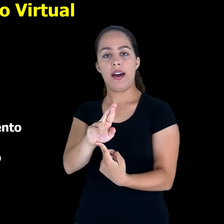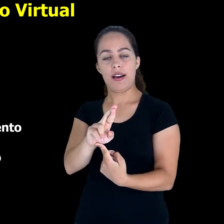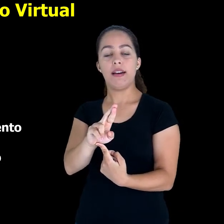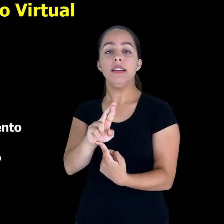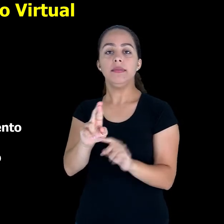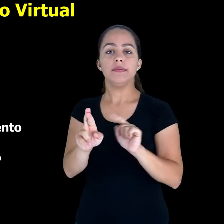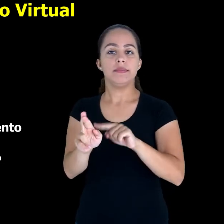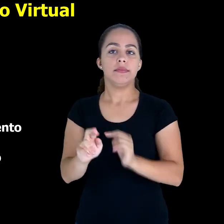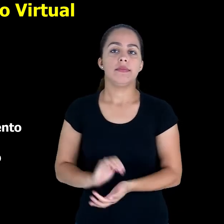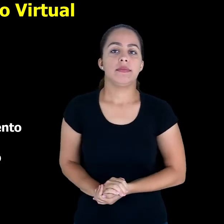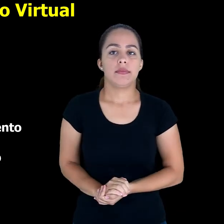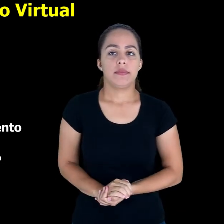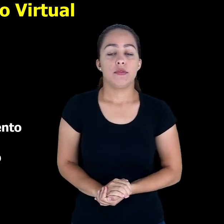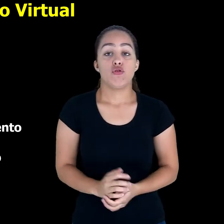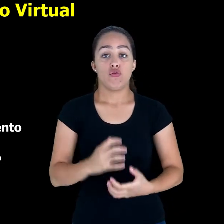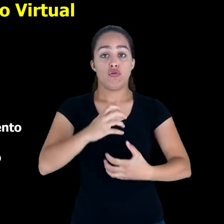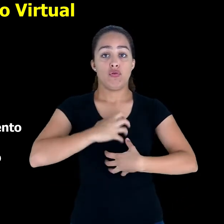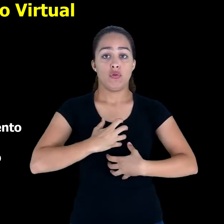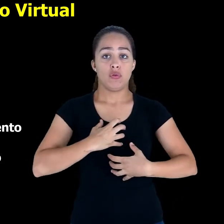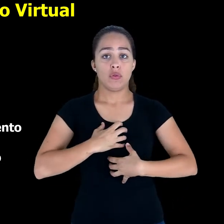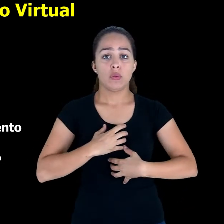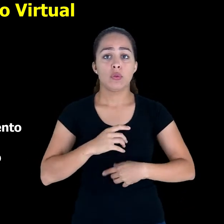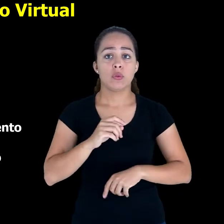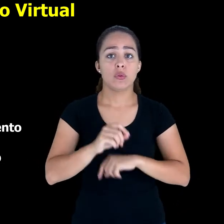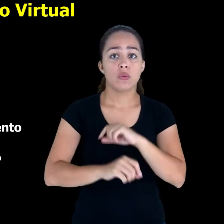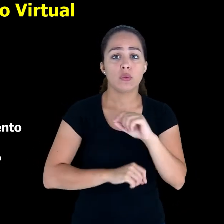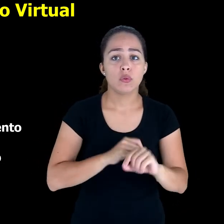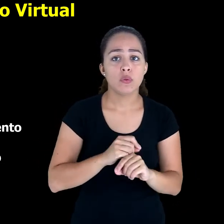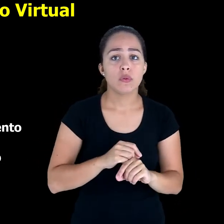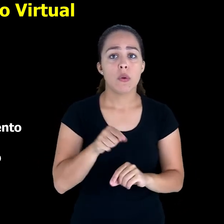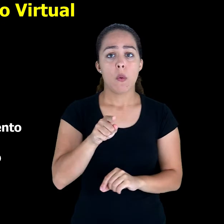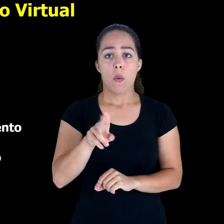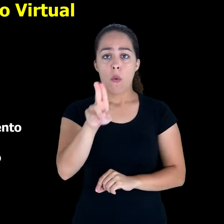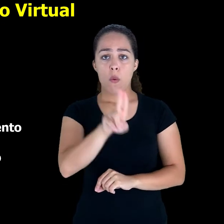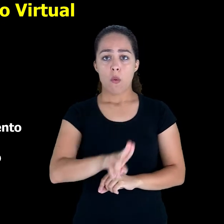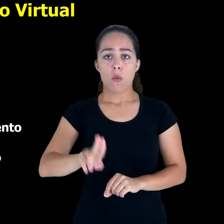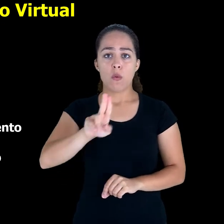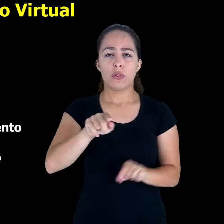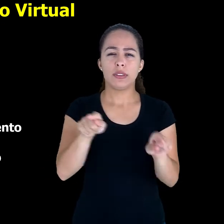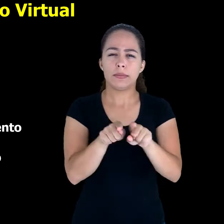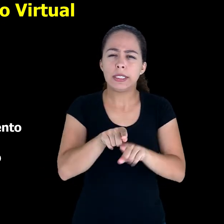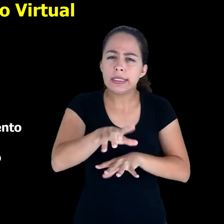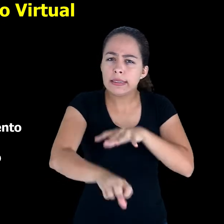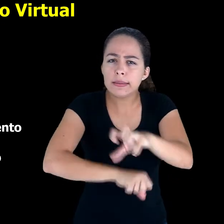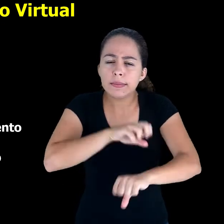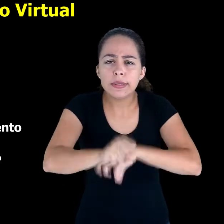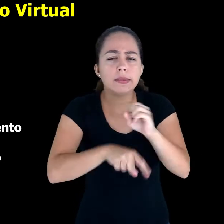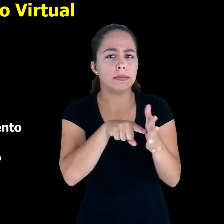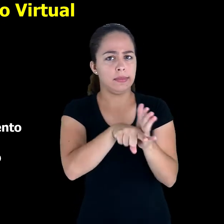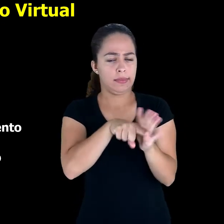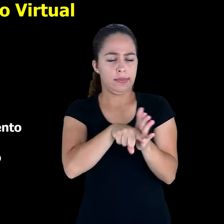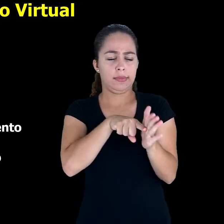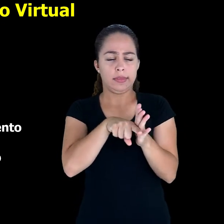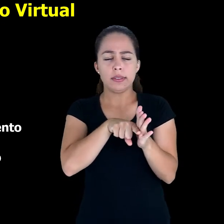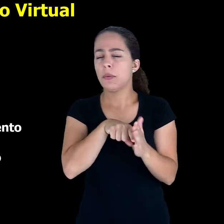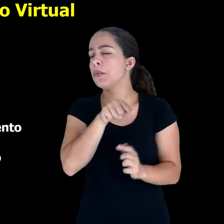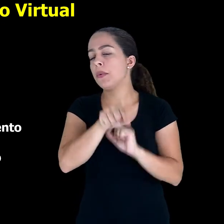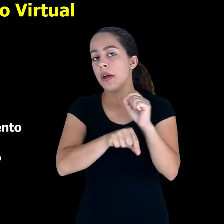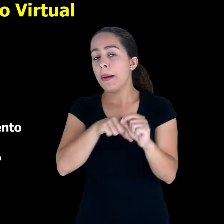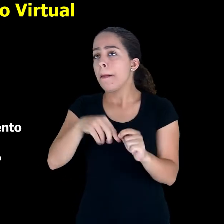de uso de busca e pesquisa é aquele que gosta de explorar o material, procurar conteúdos, sai do ambiente